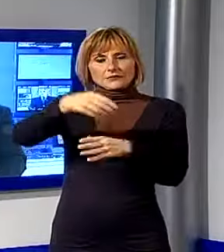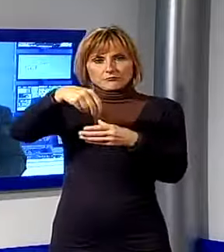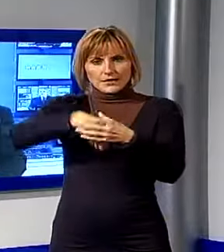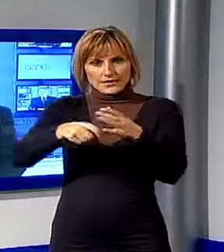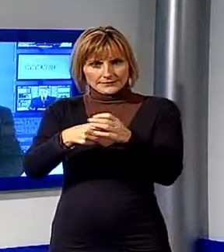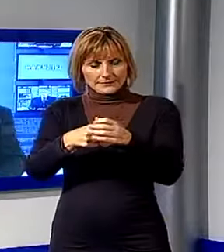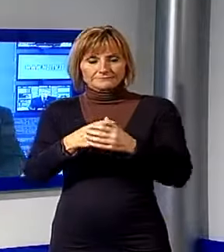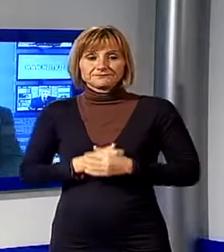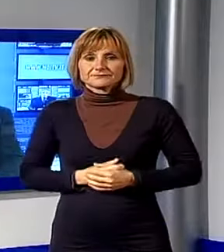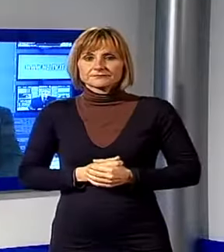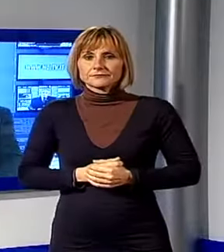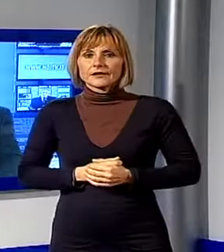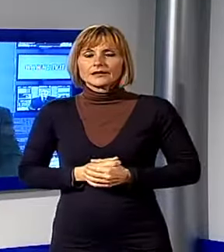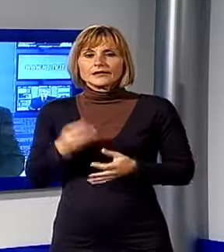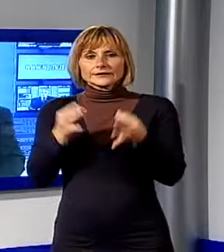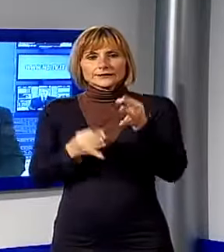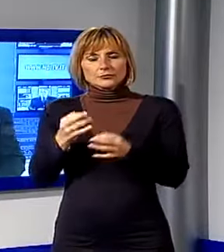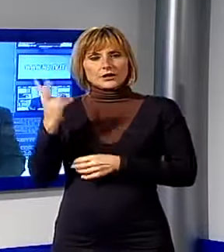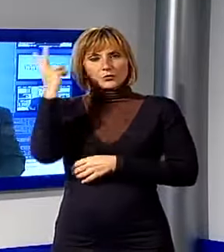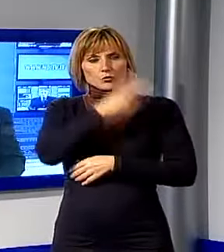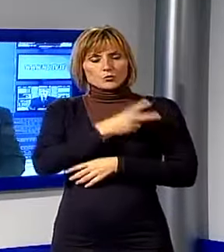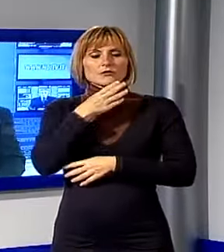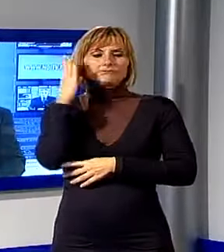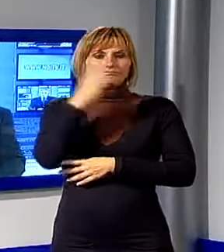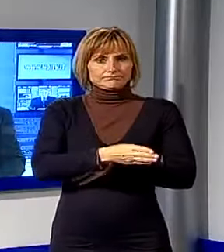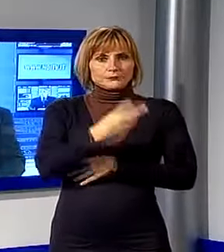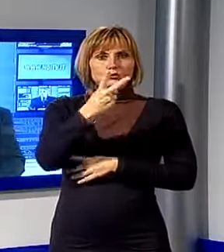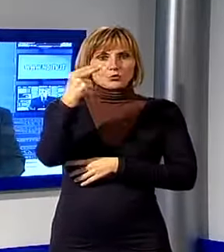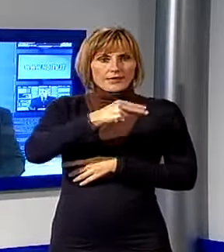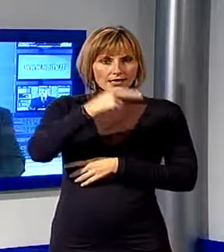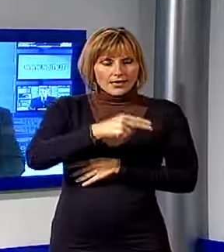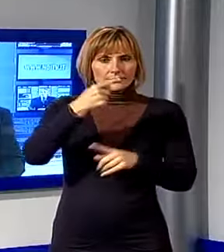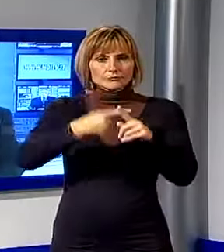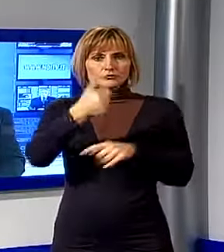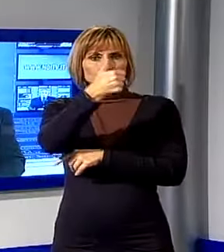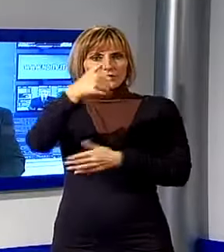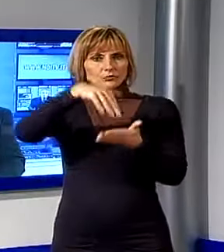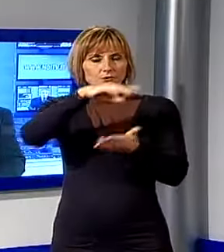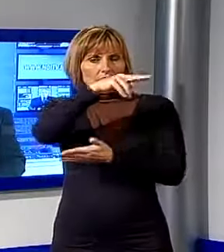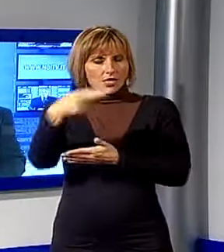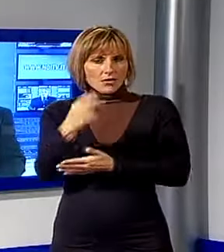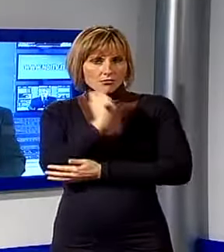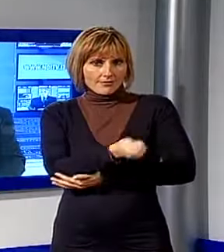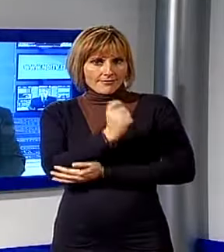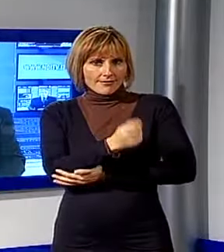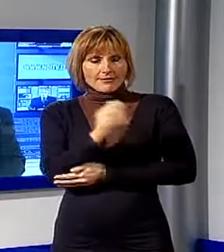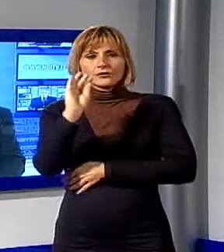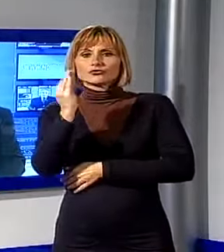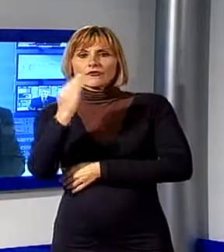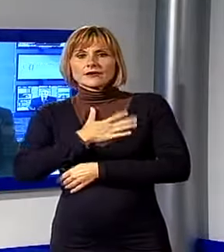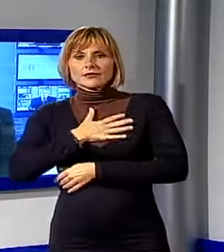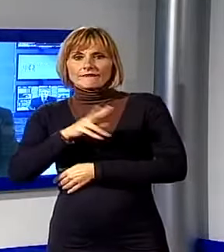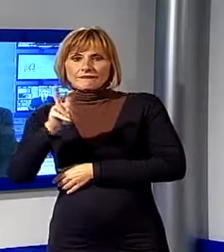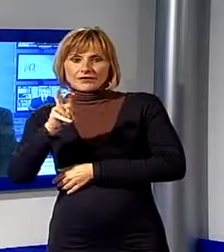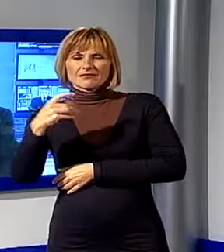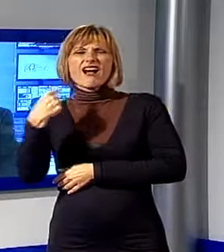Il Tribunale di Lucca ha condannato a due anni di reclusione e 100 mila euro di risarcimento il giovane di 20 anni